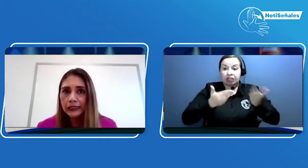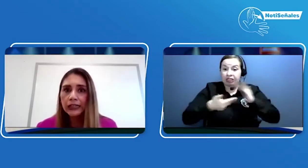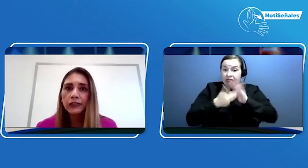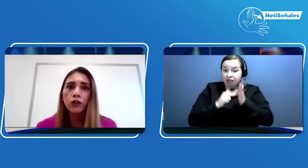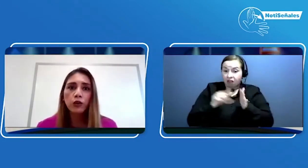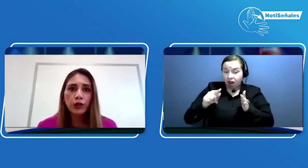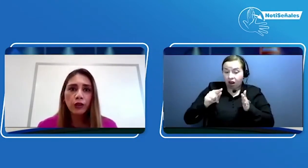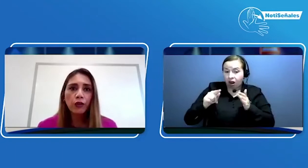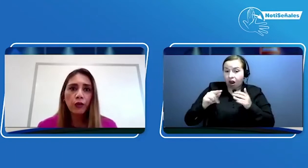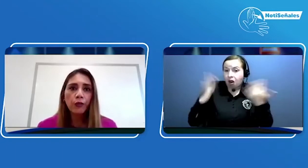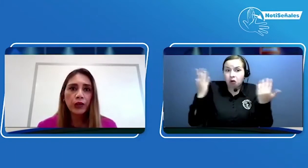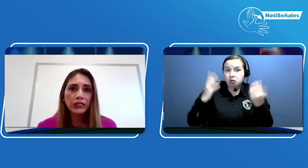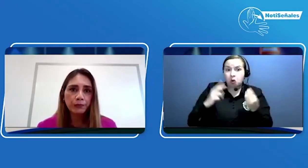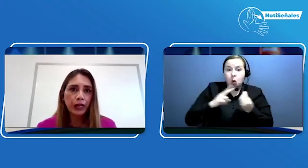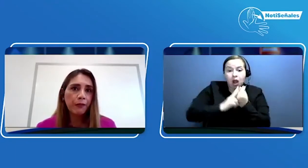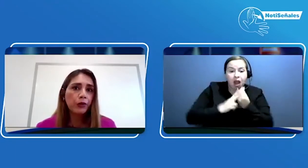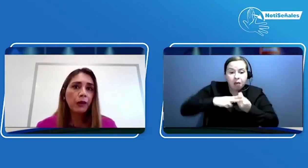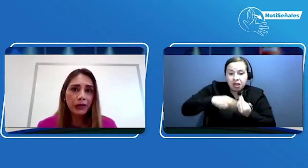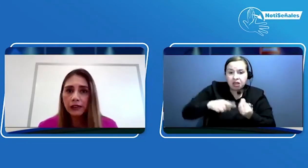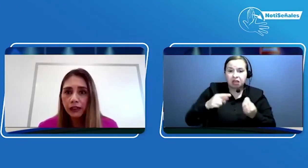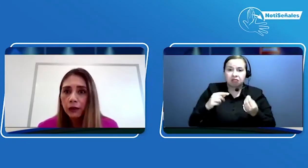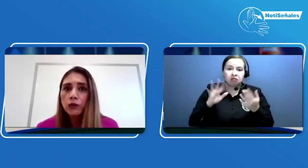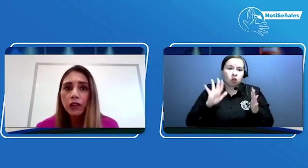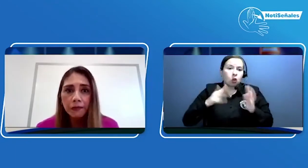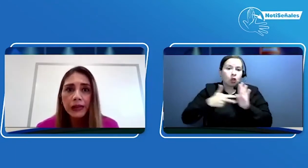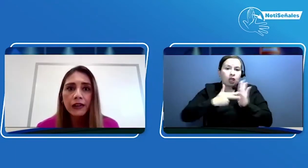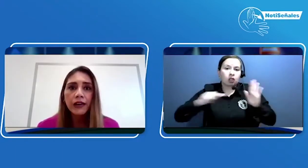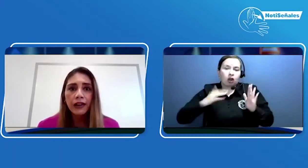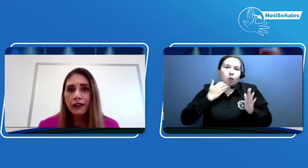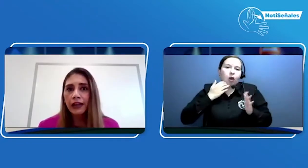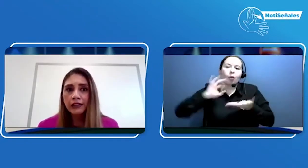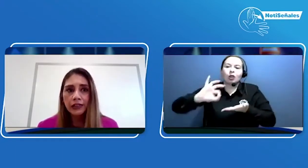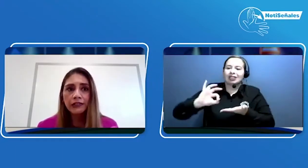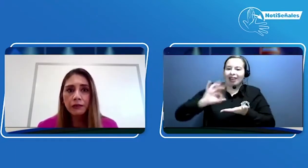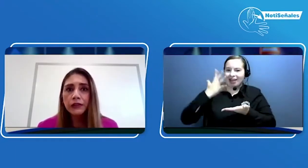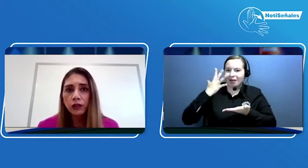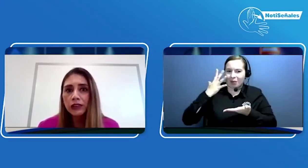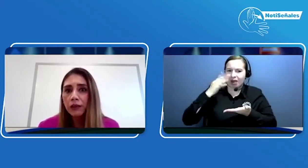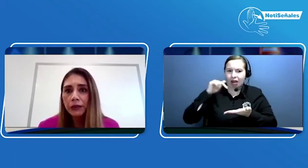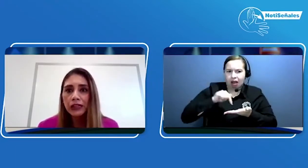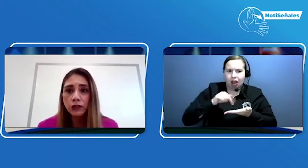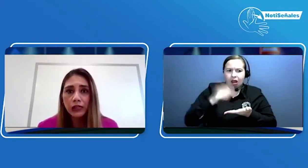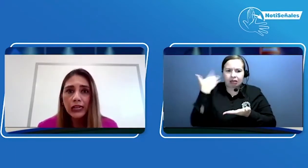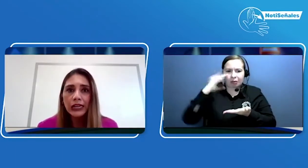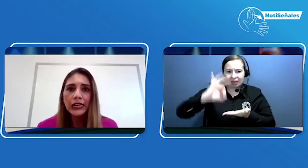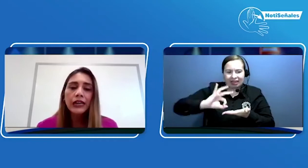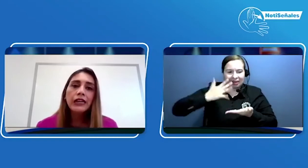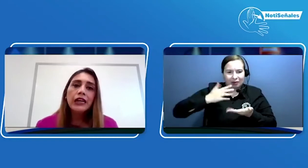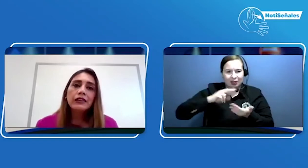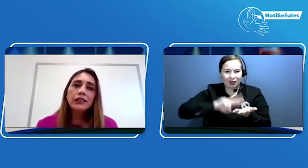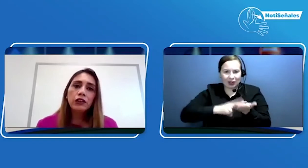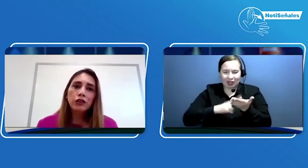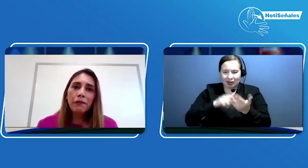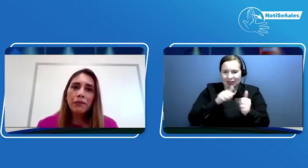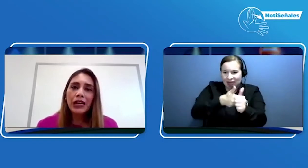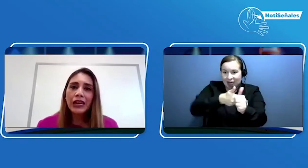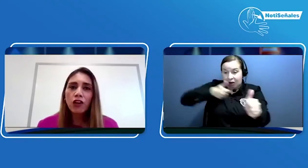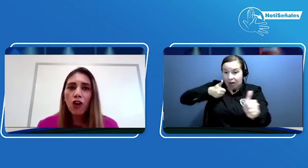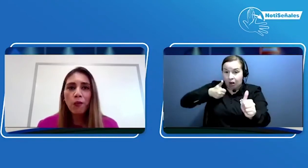tecnológico como es, por ejemplo, el aplicativo Servir, que es el servicio de interpretación en línea, sino también en cómo